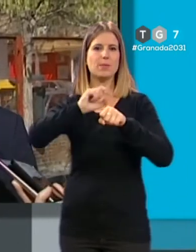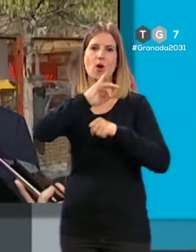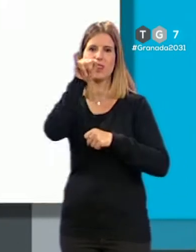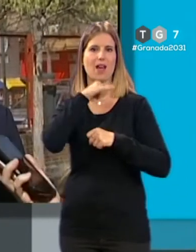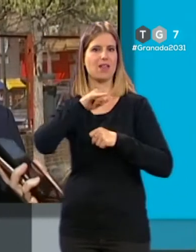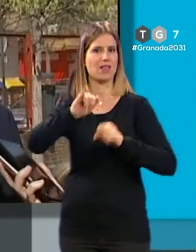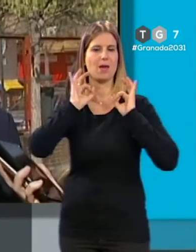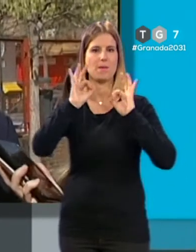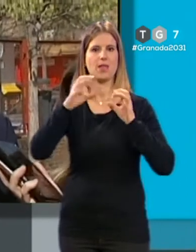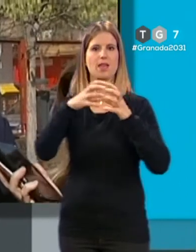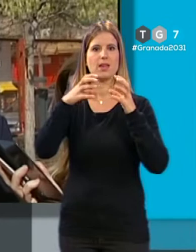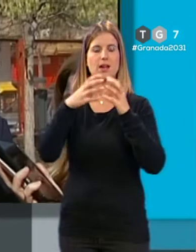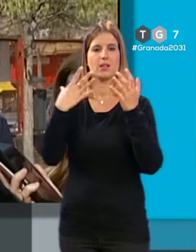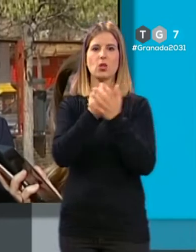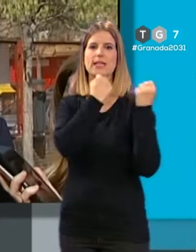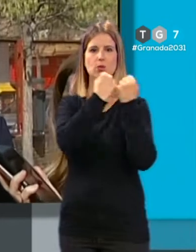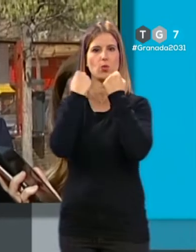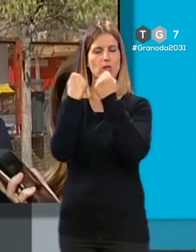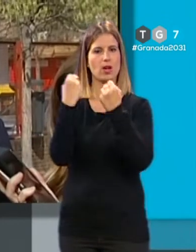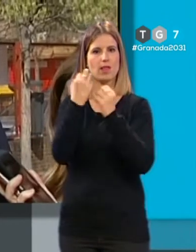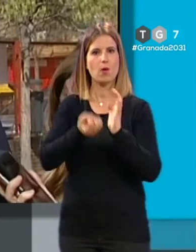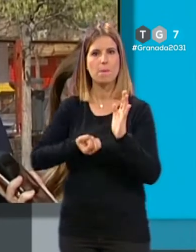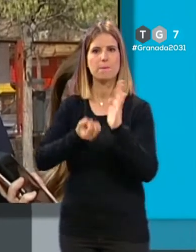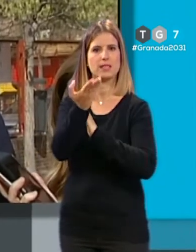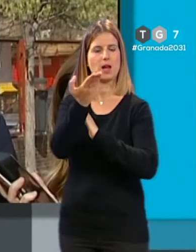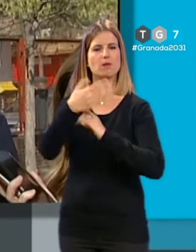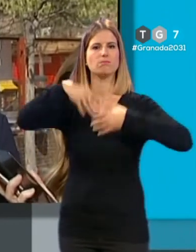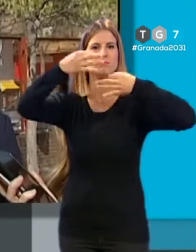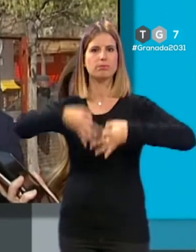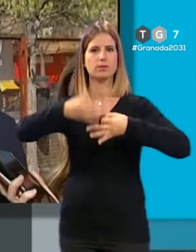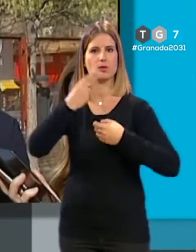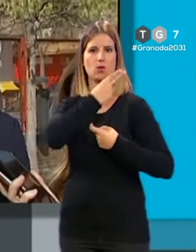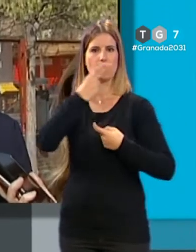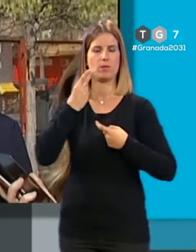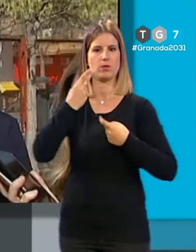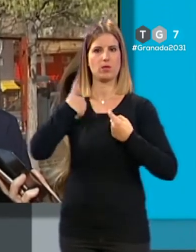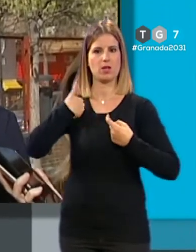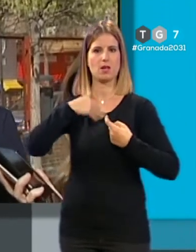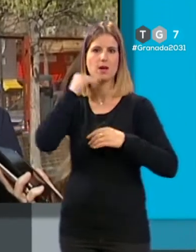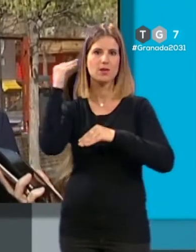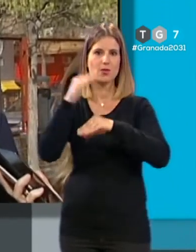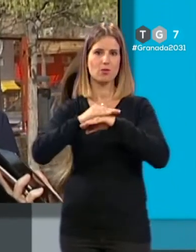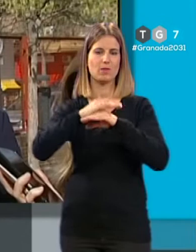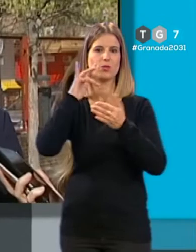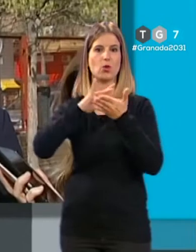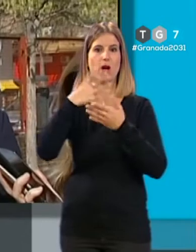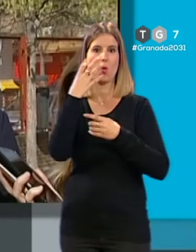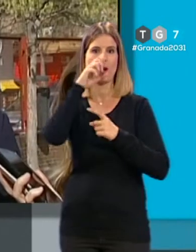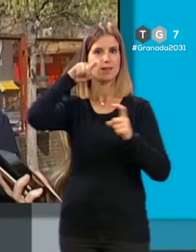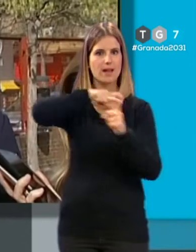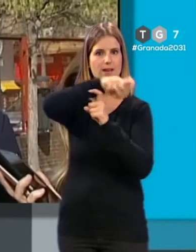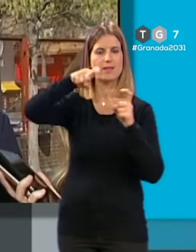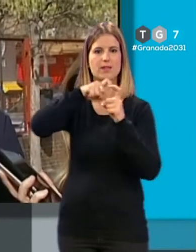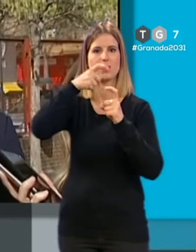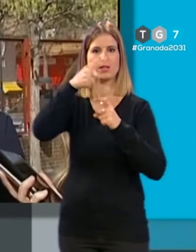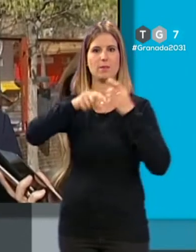seña de Granada, y que las instituciones demos un mensaje de afianzamiento y de reforzarlo una vez que se cumple ese 40 aniversario, que